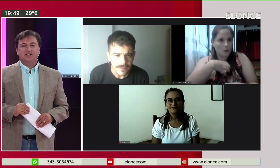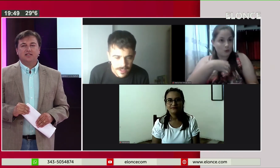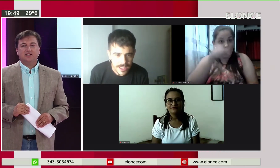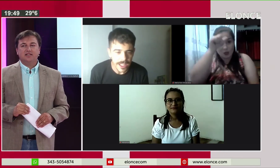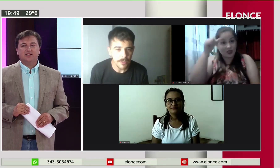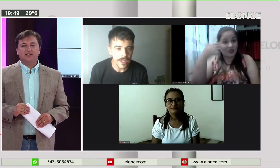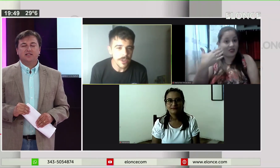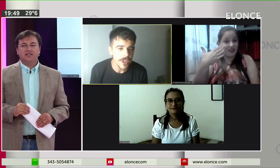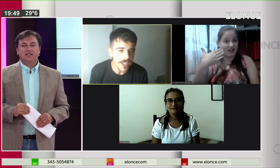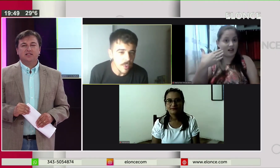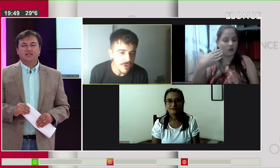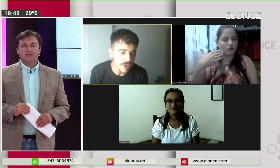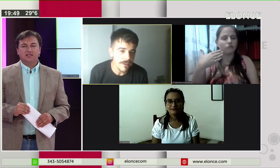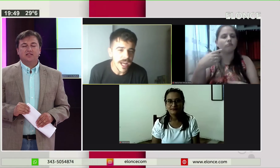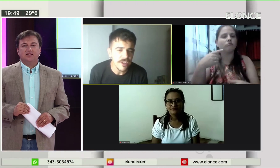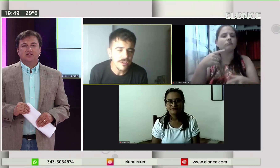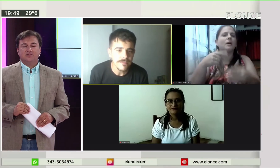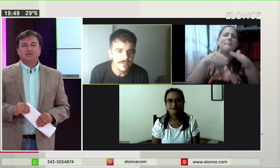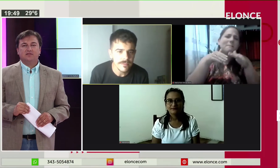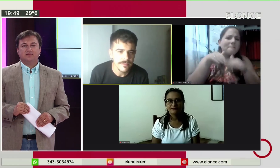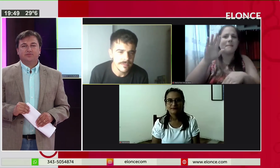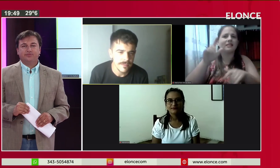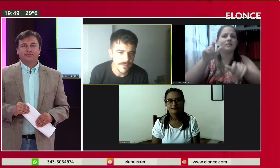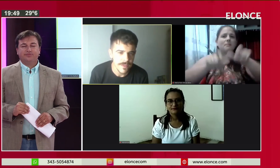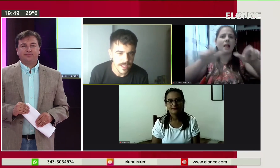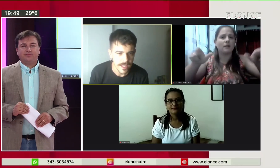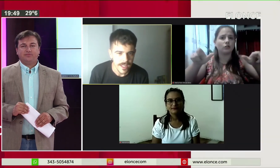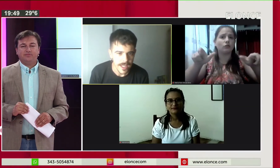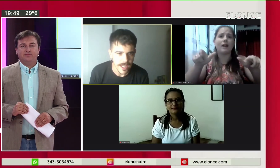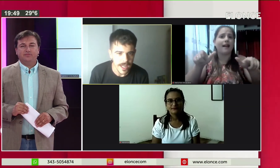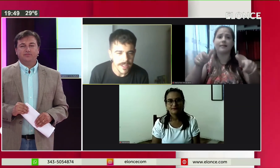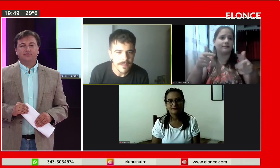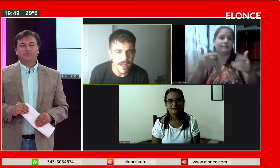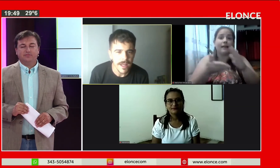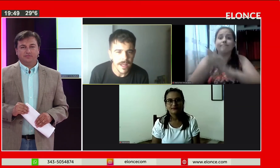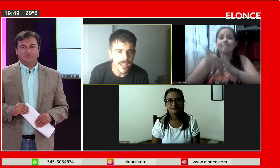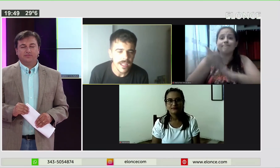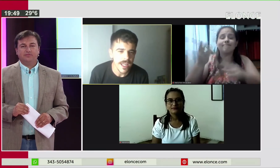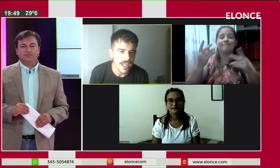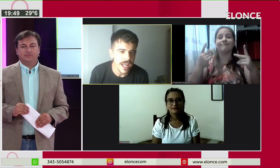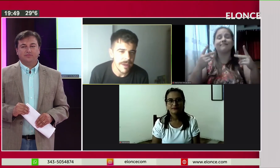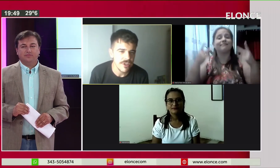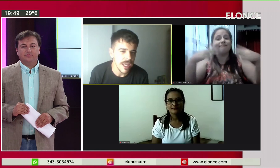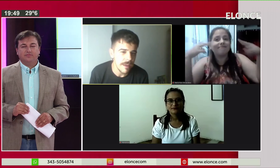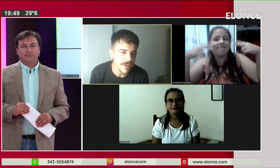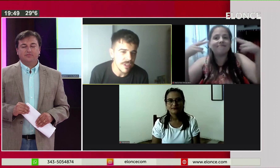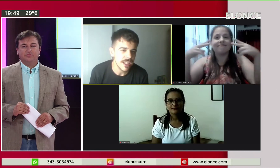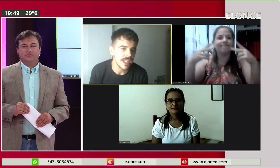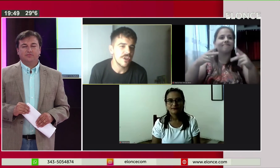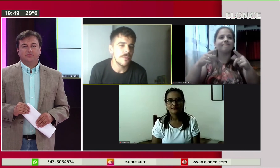Que el objetivo de este curso de verano es principalmente que la mayoría de las personas que no